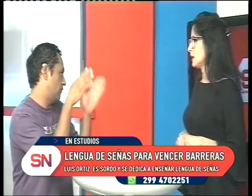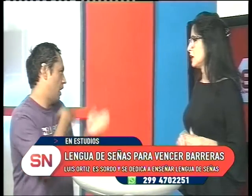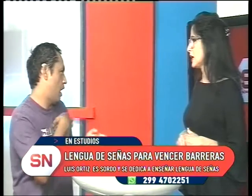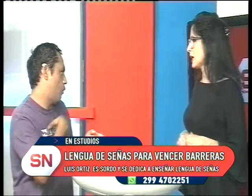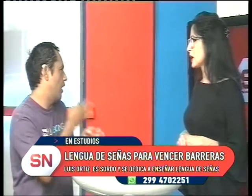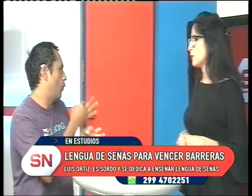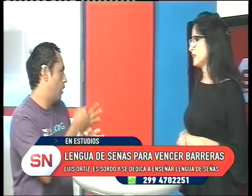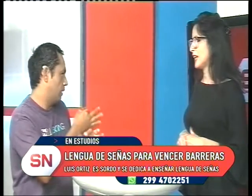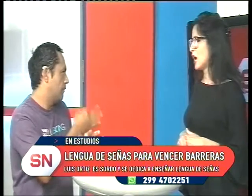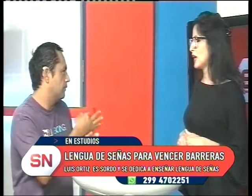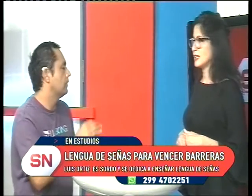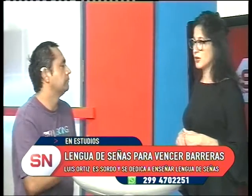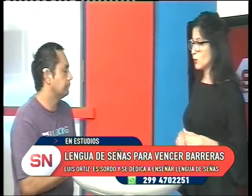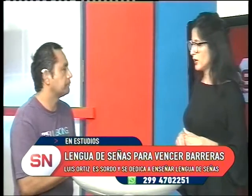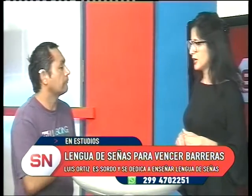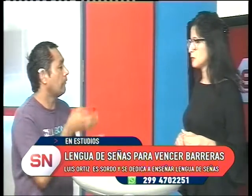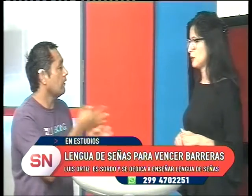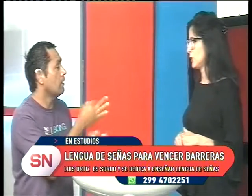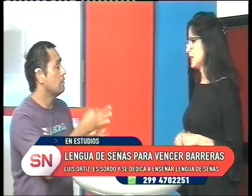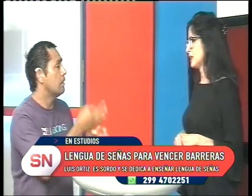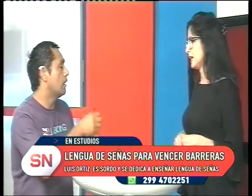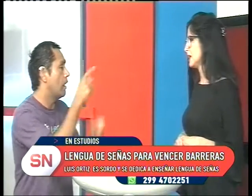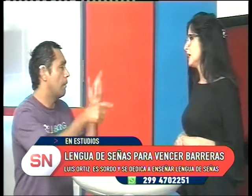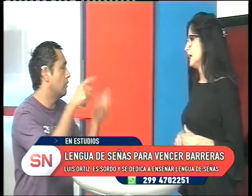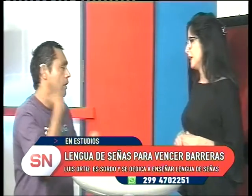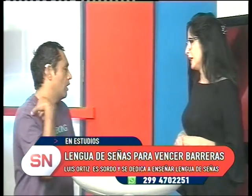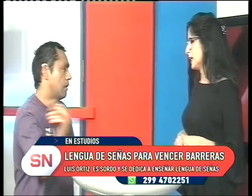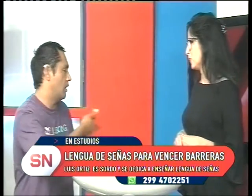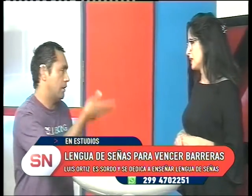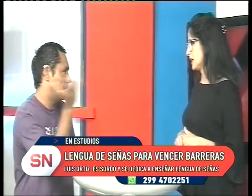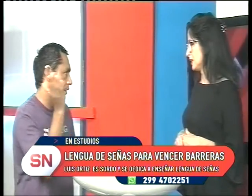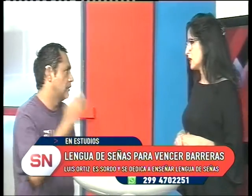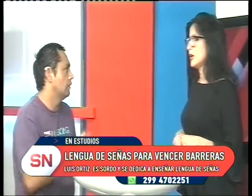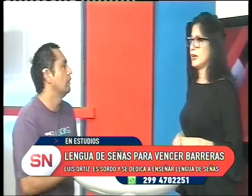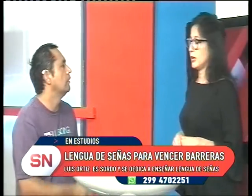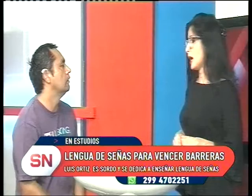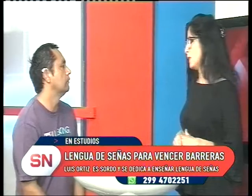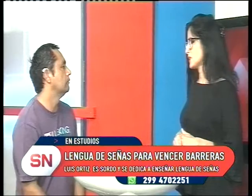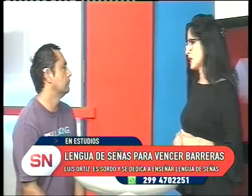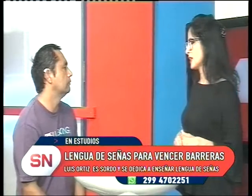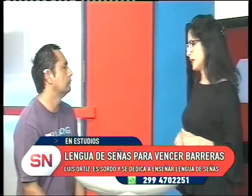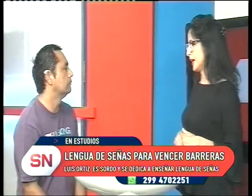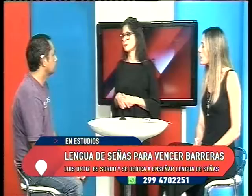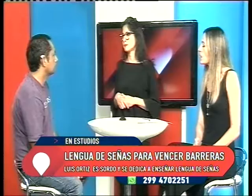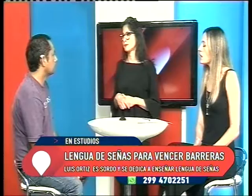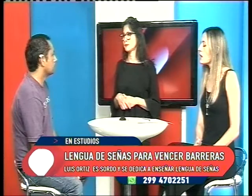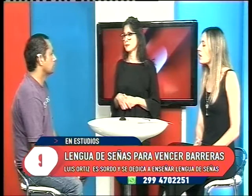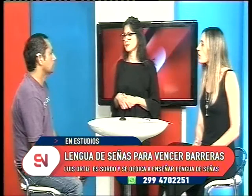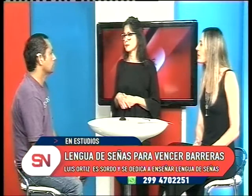Aquí prestan aulas las escuelas para poder enseñar las lenguas de señas a las personas en general. Y con respecto